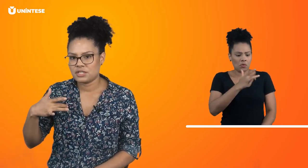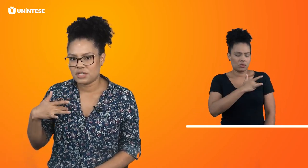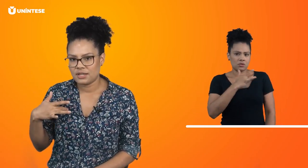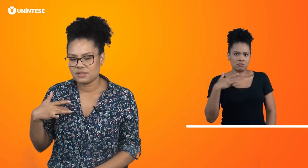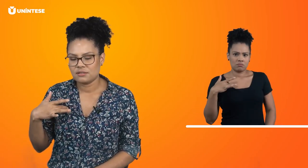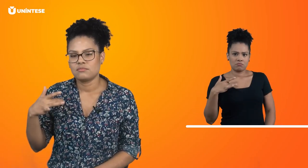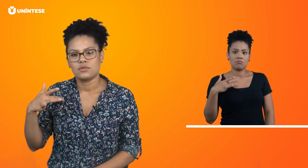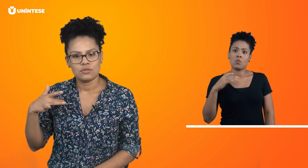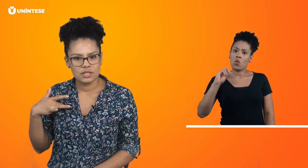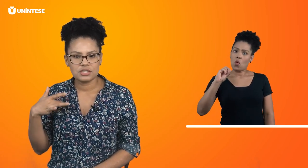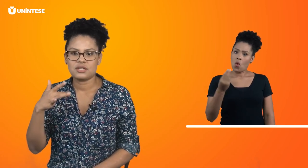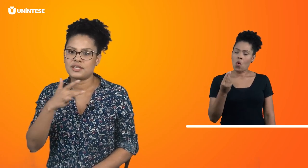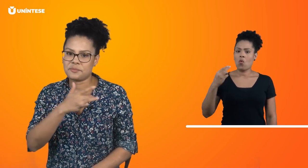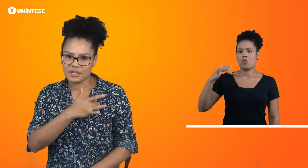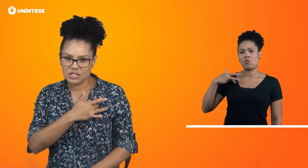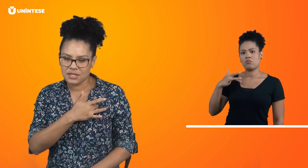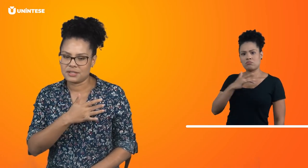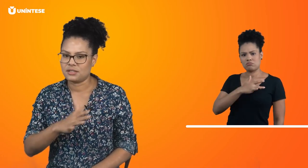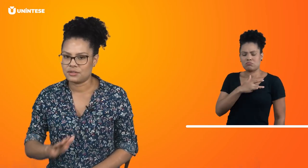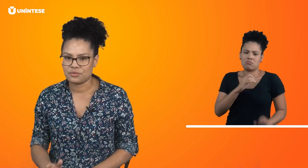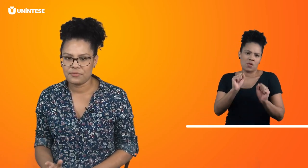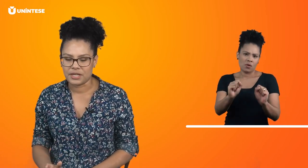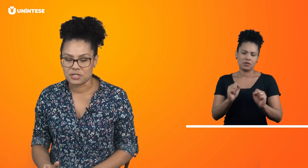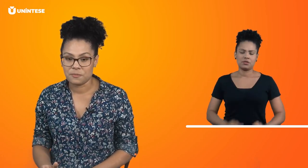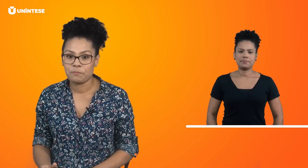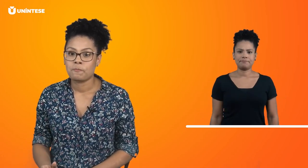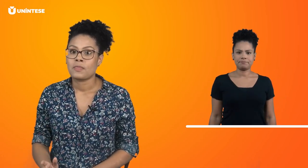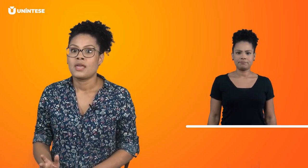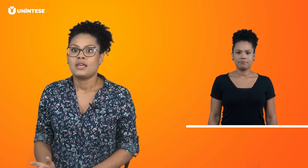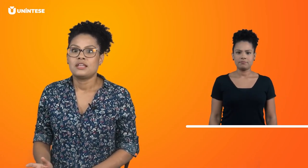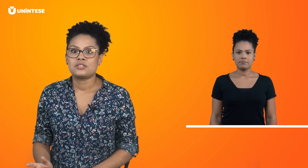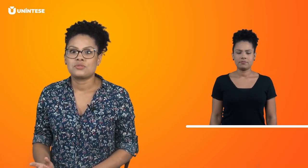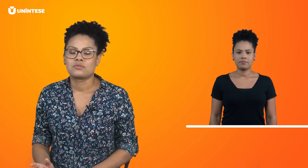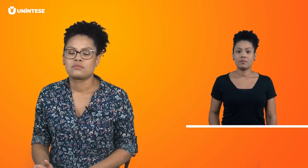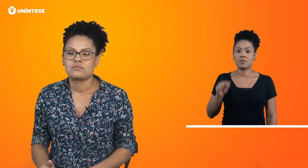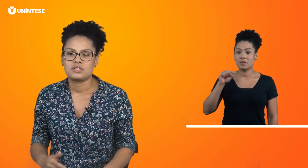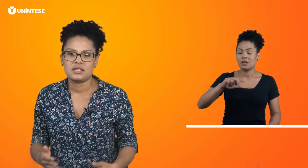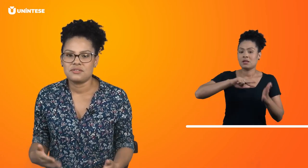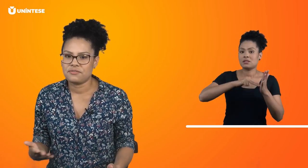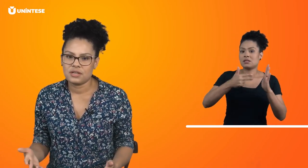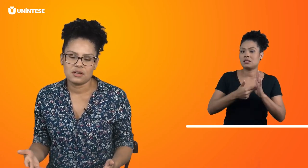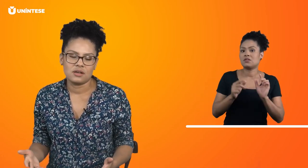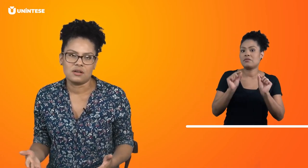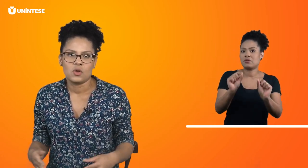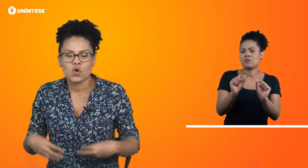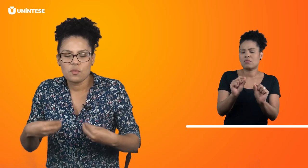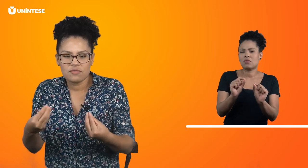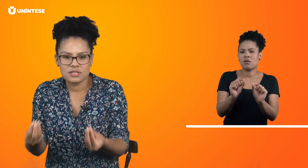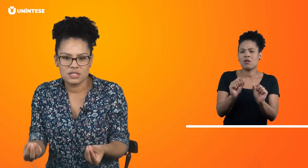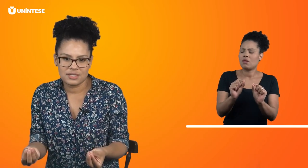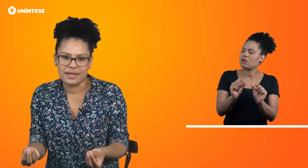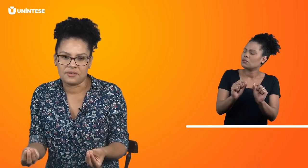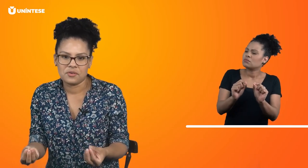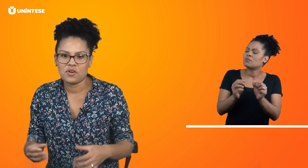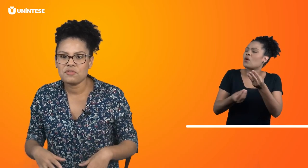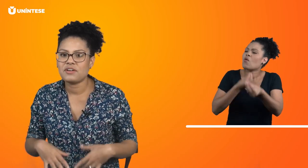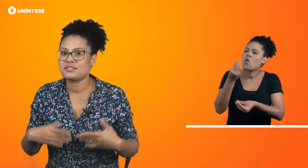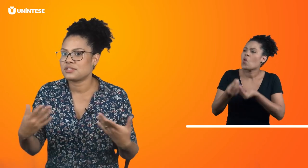a direita ou da direita para a esquerda. Tanto faz. Isso significa como você está. Como vai sua